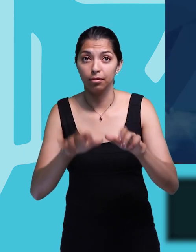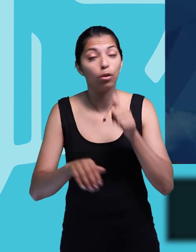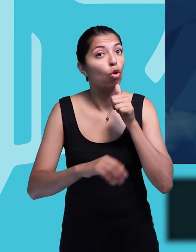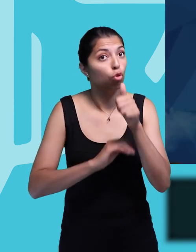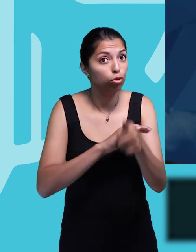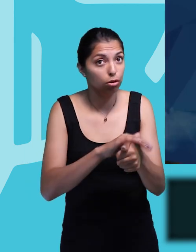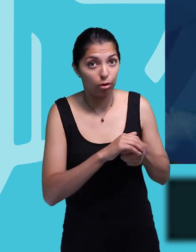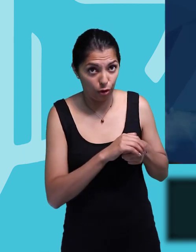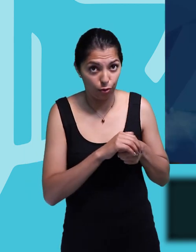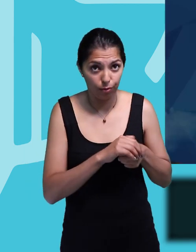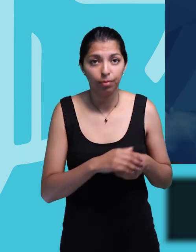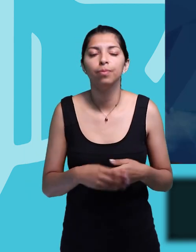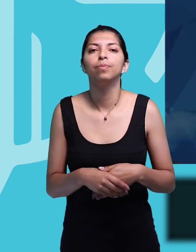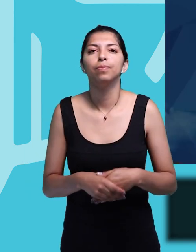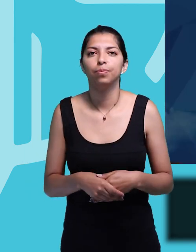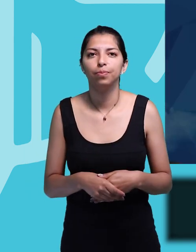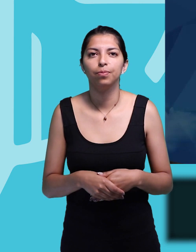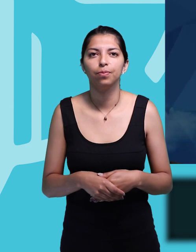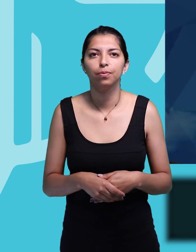A continuación la contraseña.